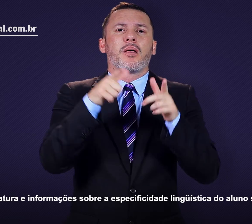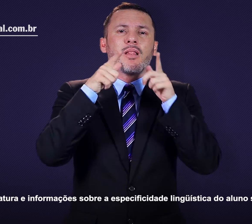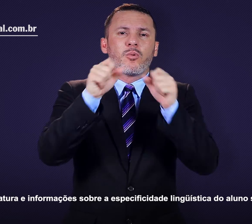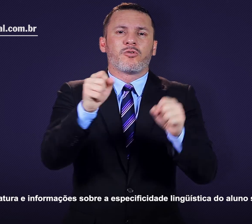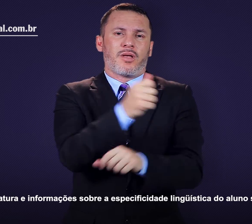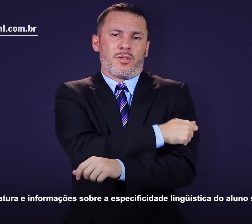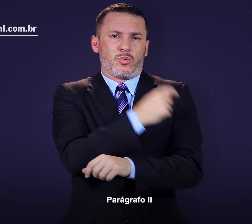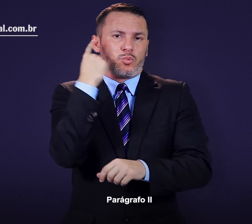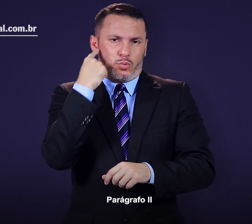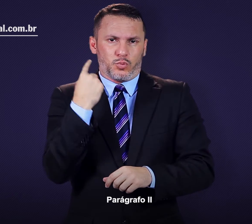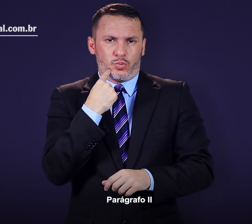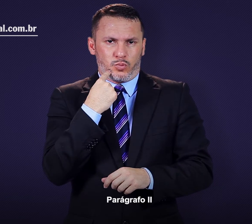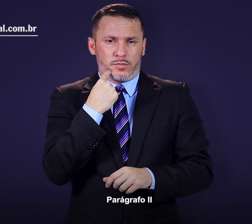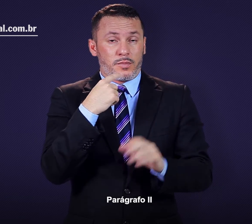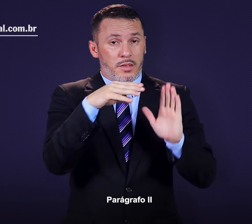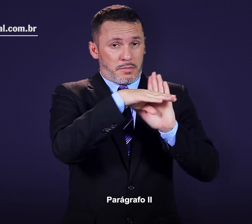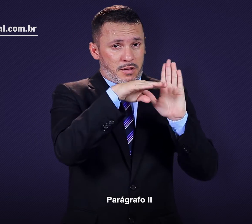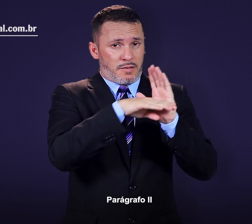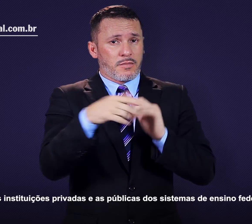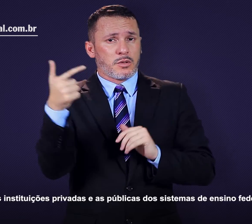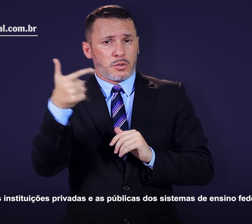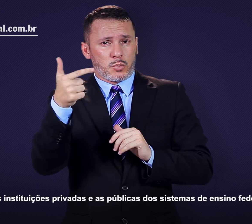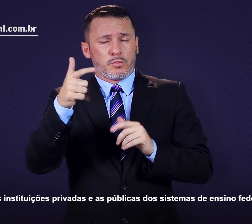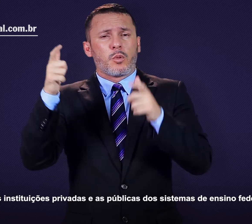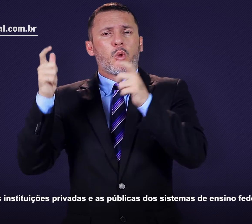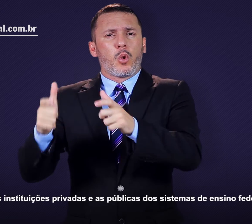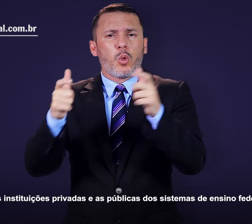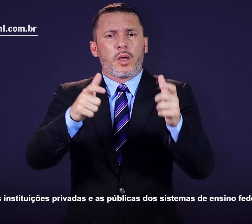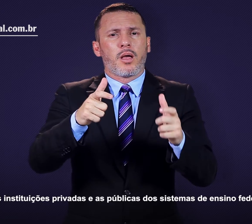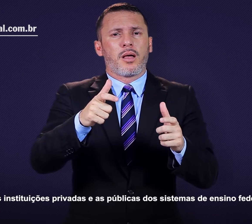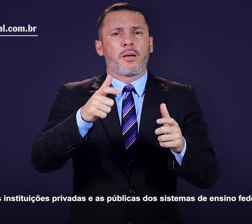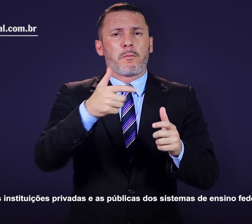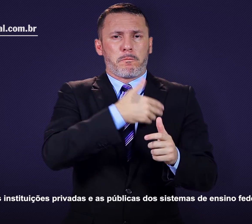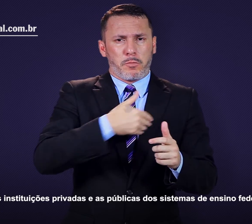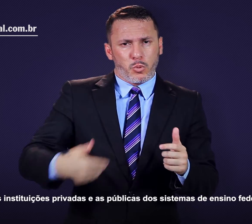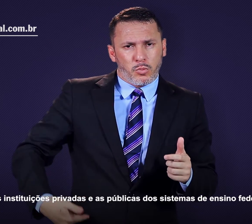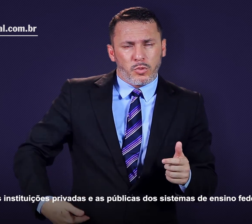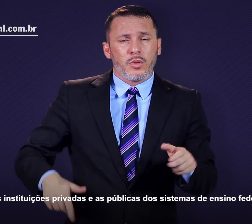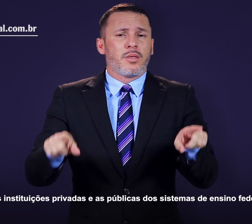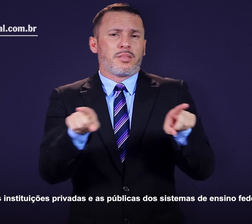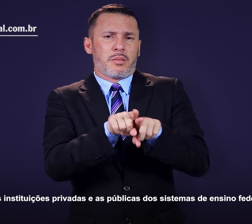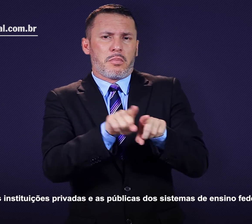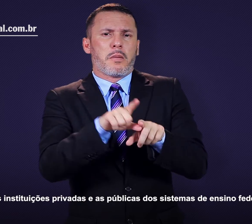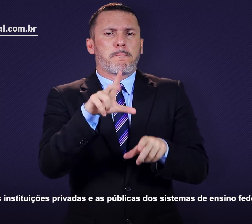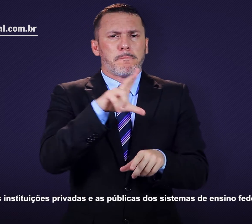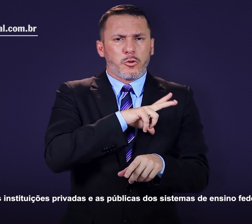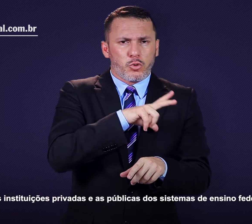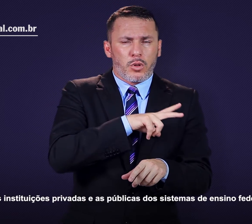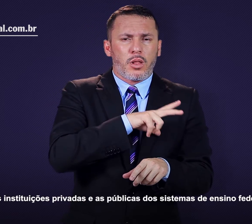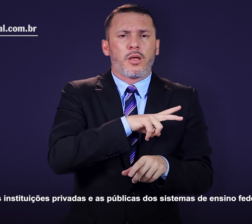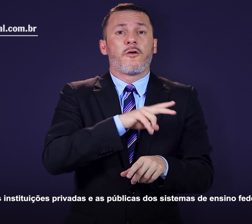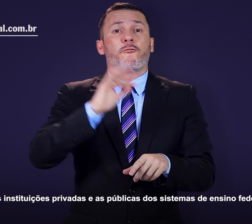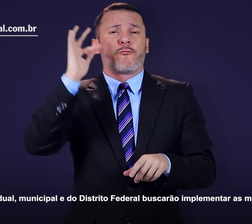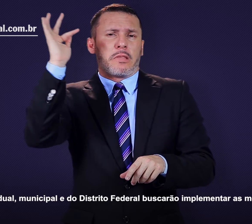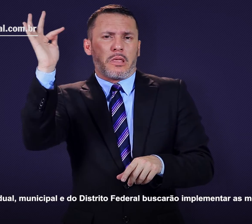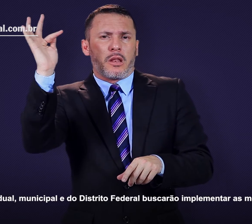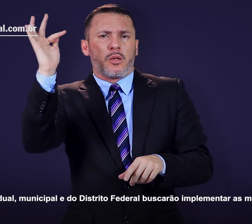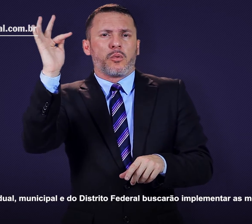surdo. § 2º. As instituições privadas e as públicas dos sistemas de ensino federal, estadual,